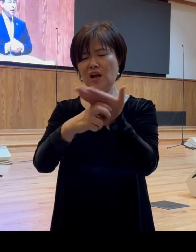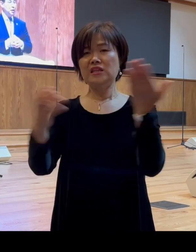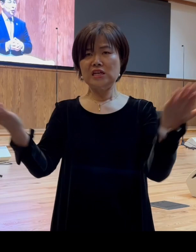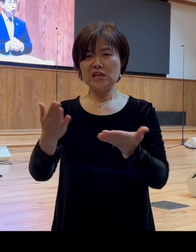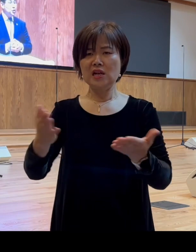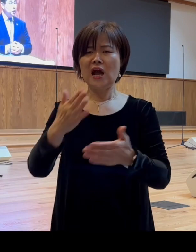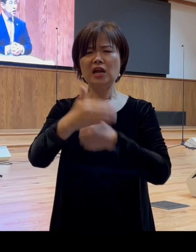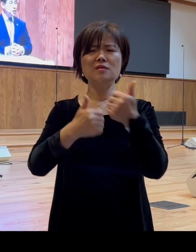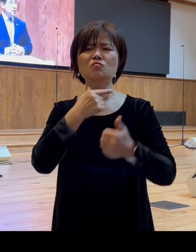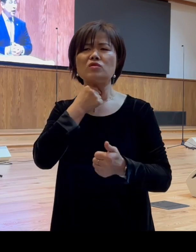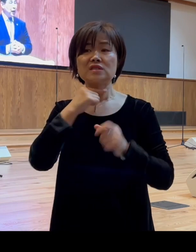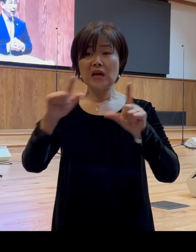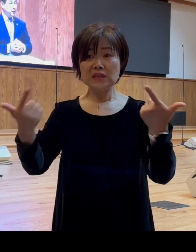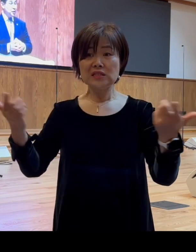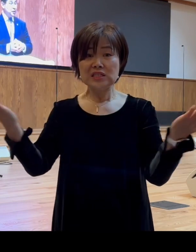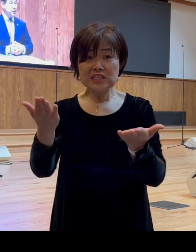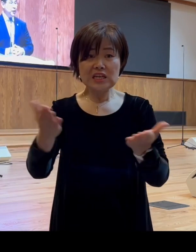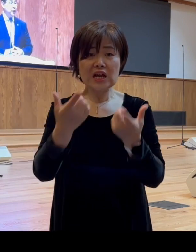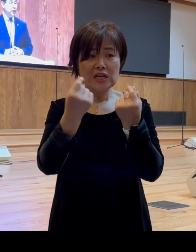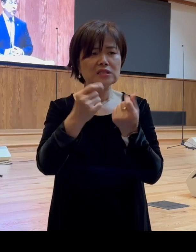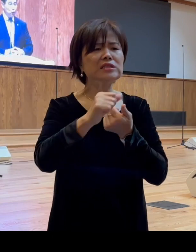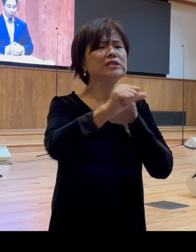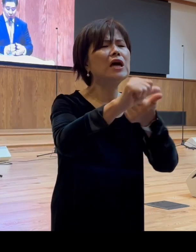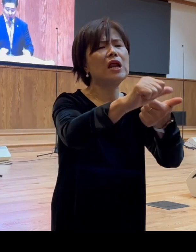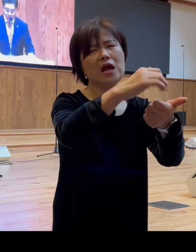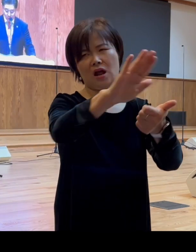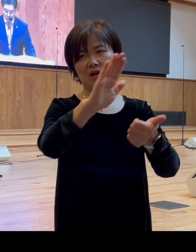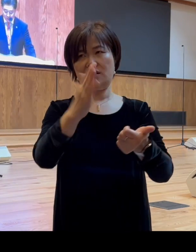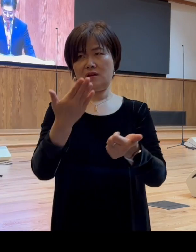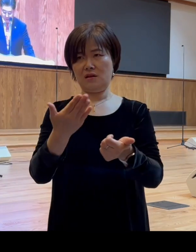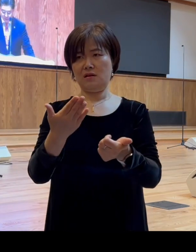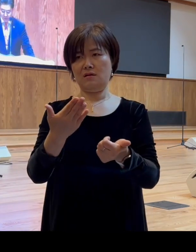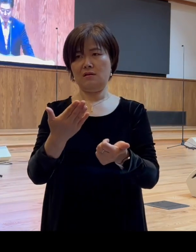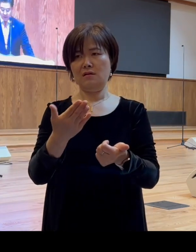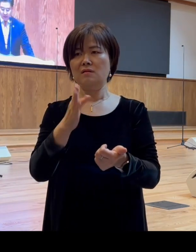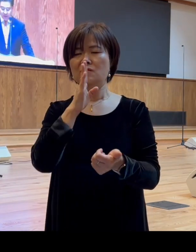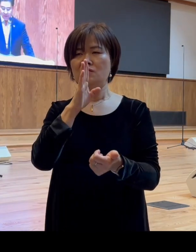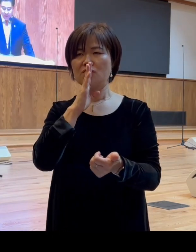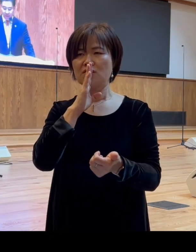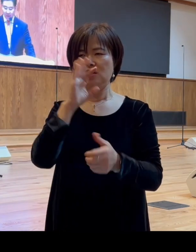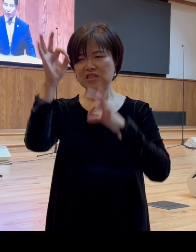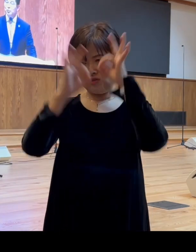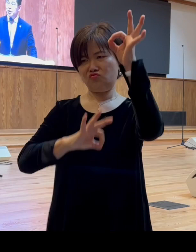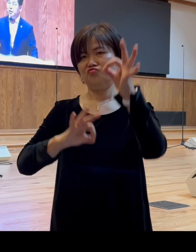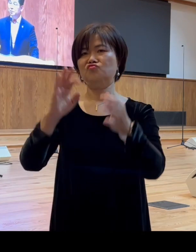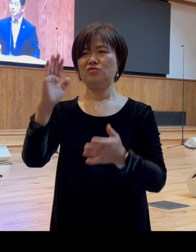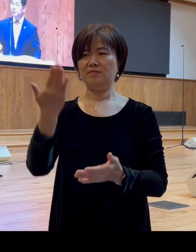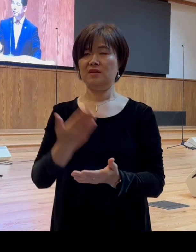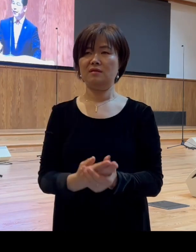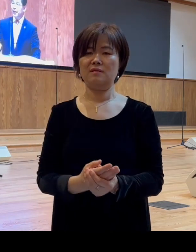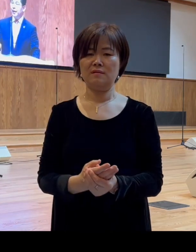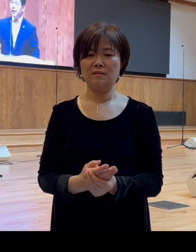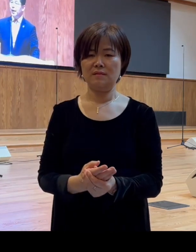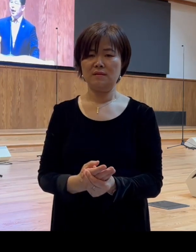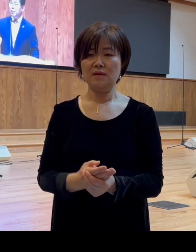원치 않으시는 일에 휩쓸려갈 수 있다는 것입니다 그럼 지금 에베소